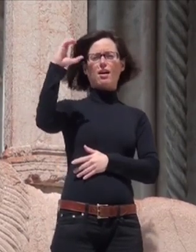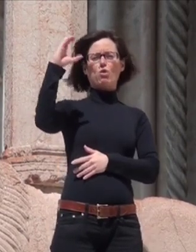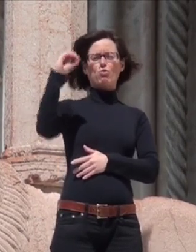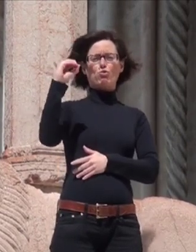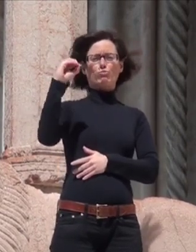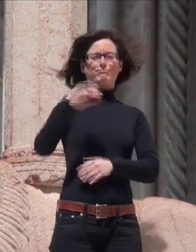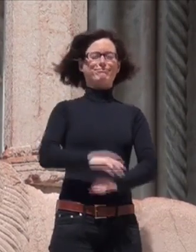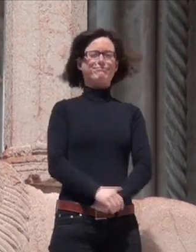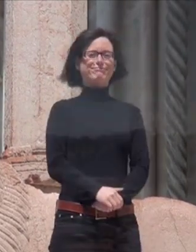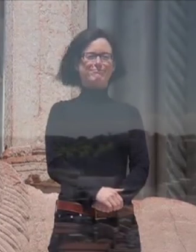città e il mare.